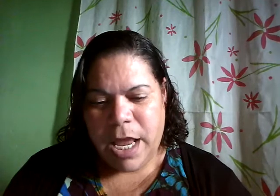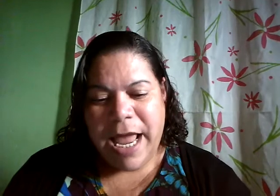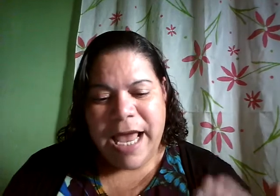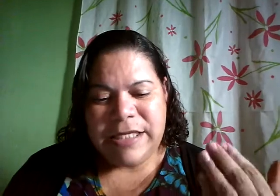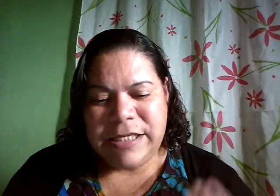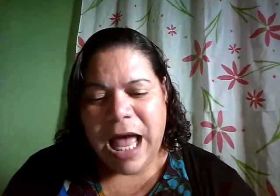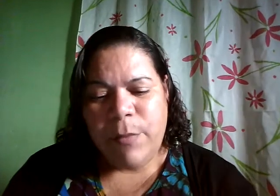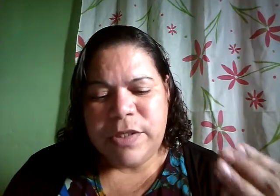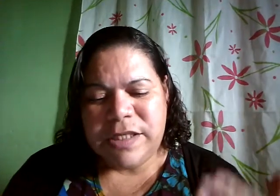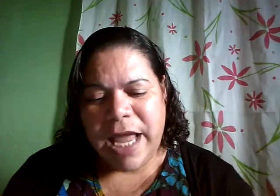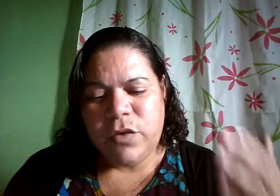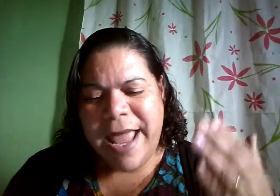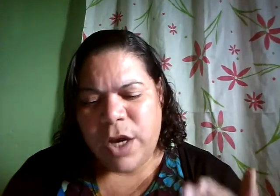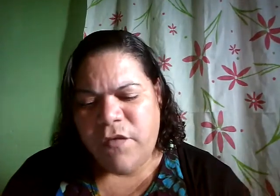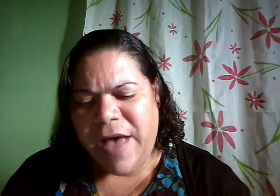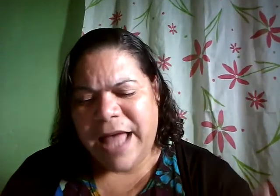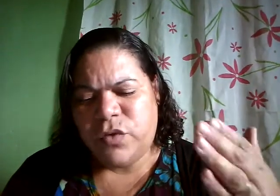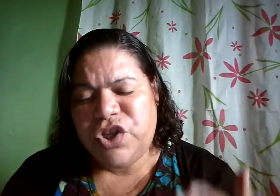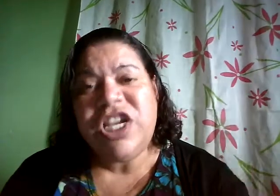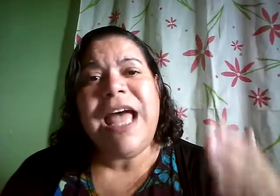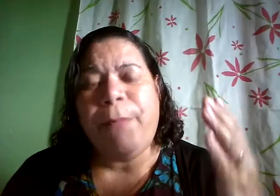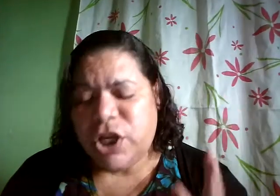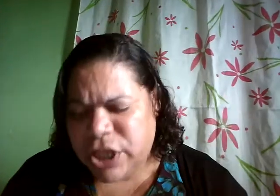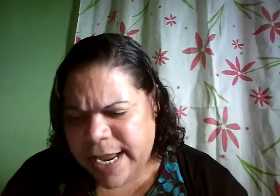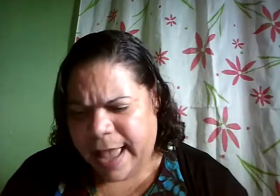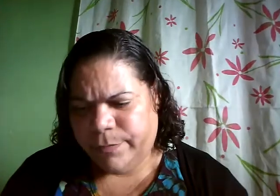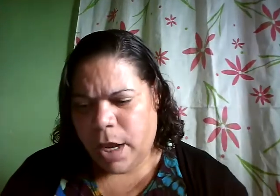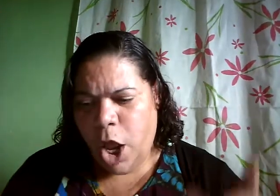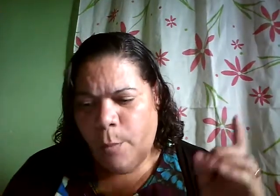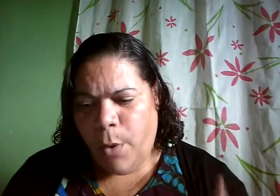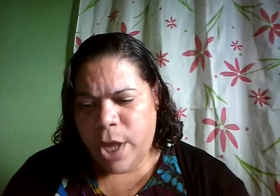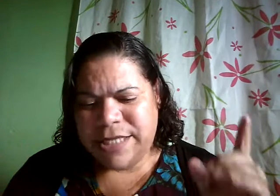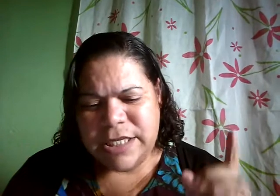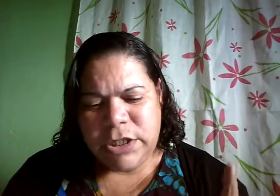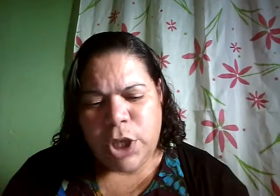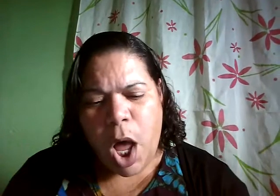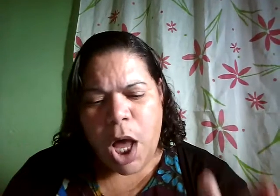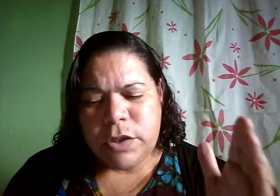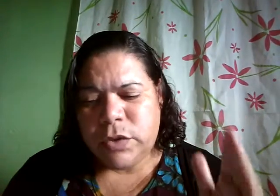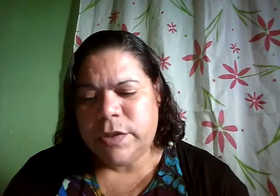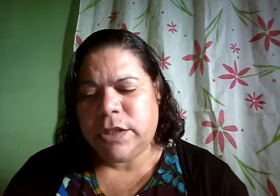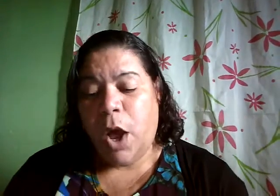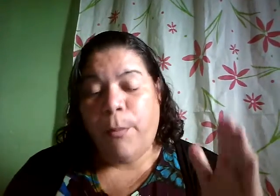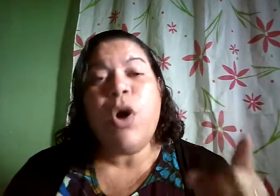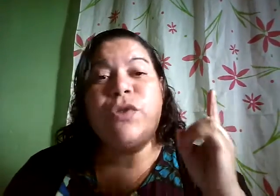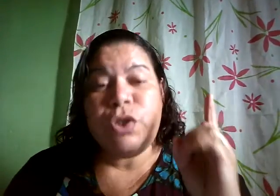Estamos sendo renovados dia após dia. Pois as nossos, pois os